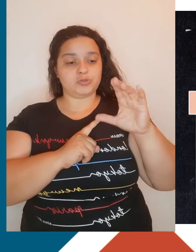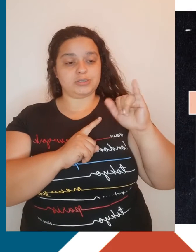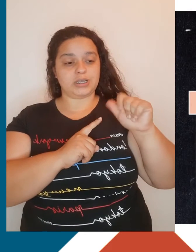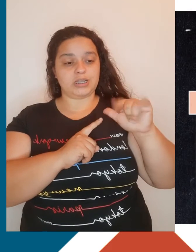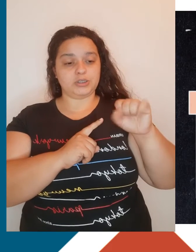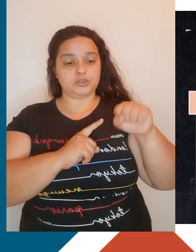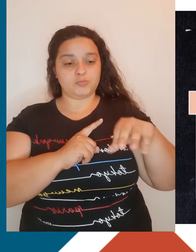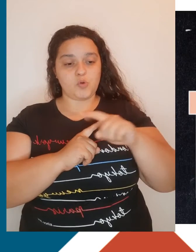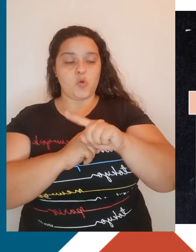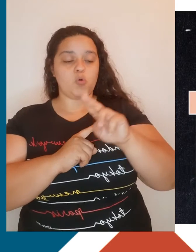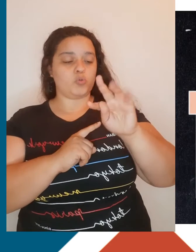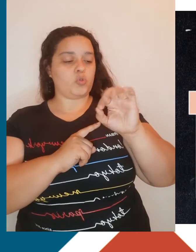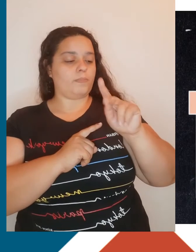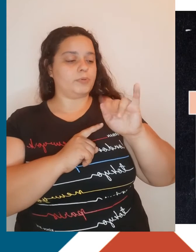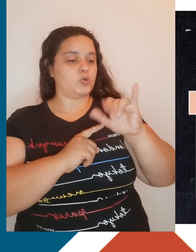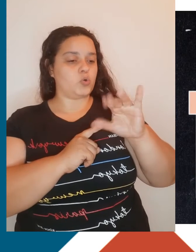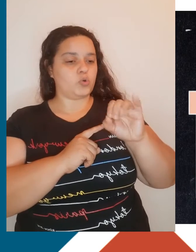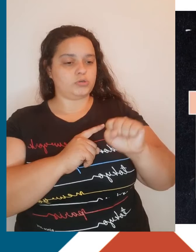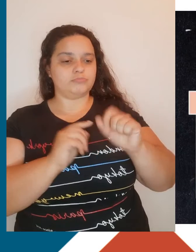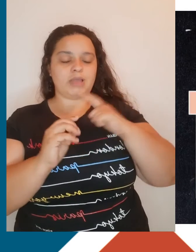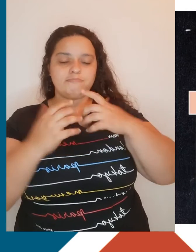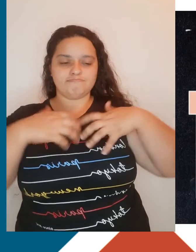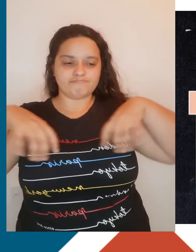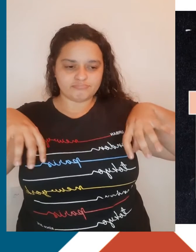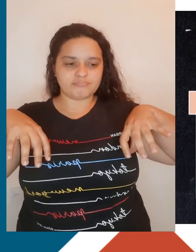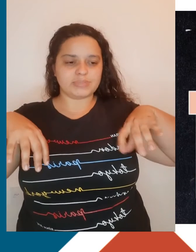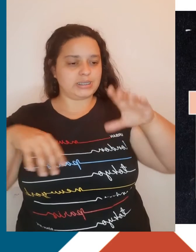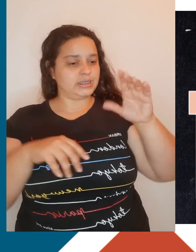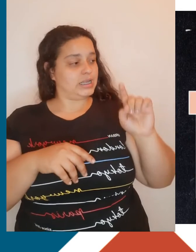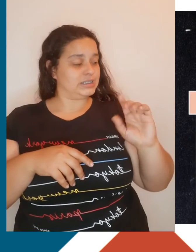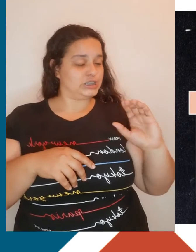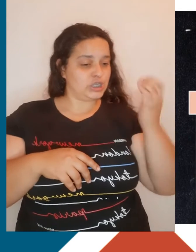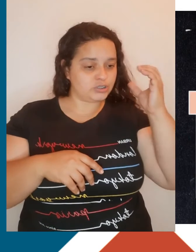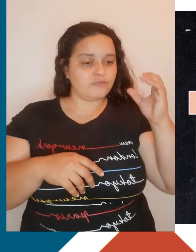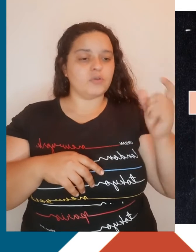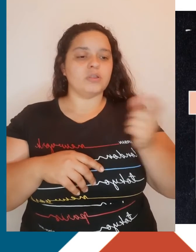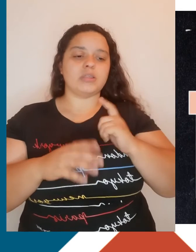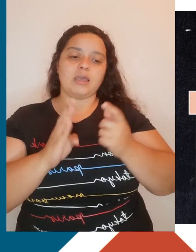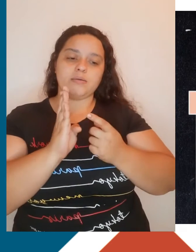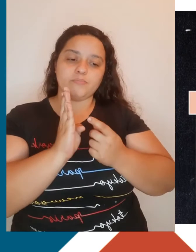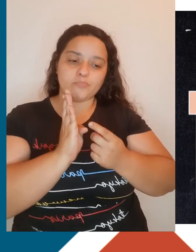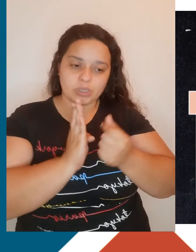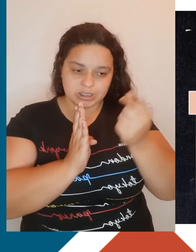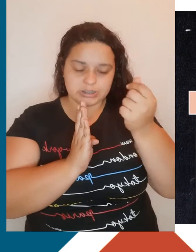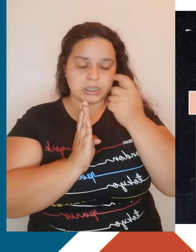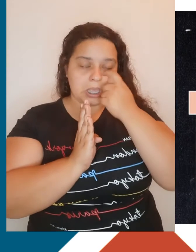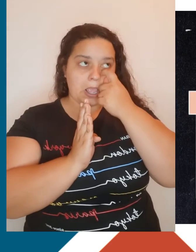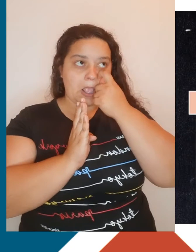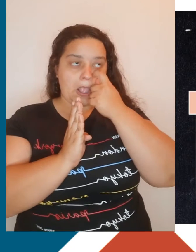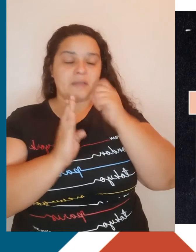a sociedade é marcada pelo conflito de duas classes opostas. A burguesia, dona dos meios de produção, as fábricas, por exemplo,